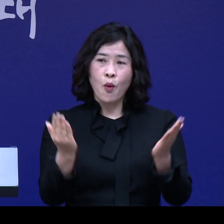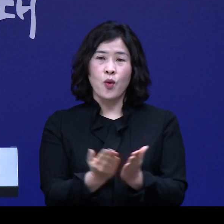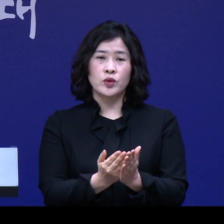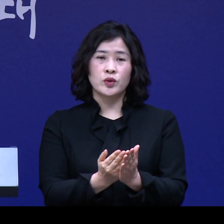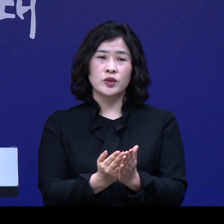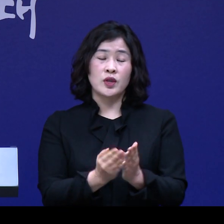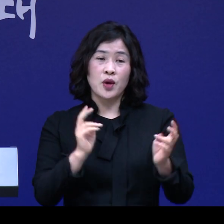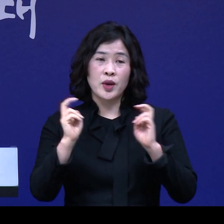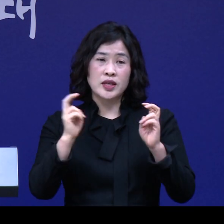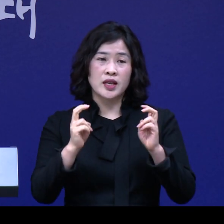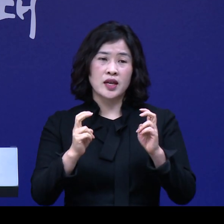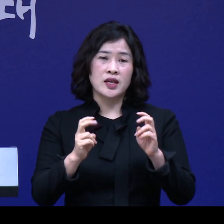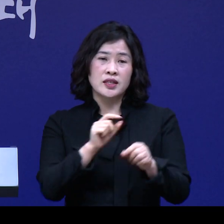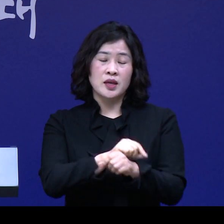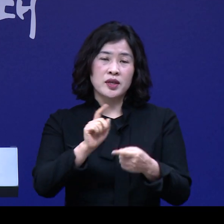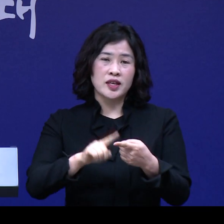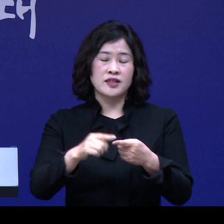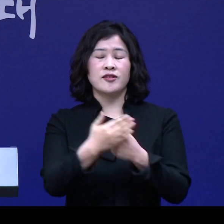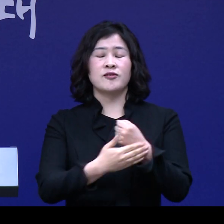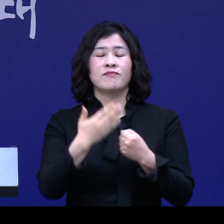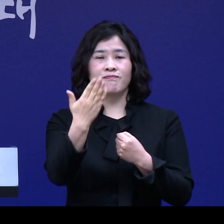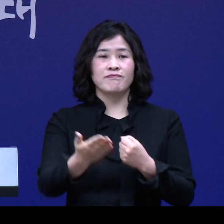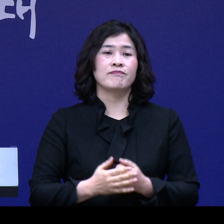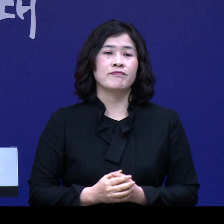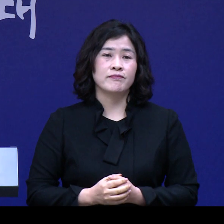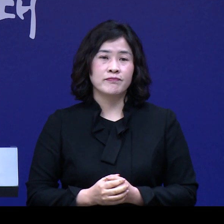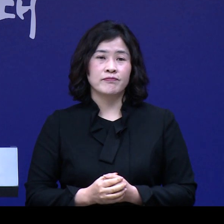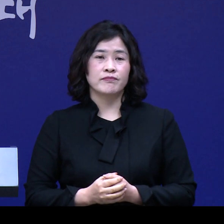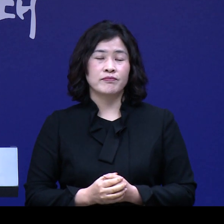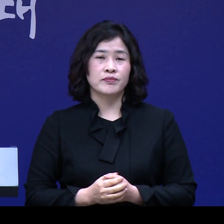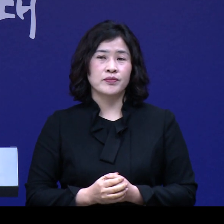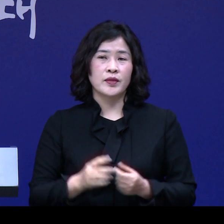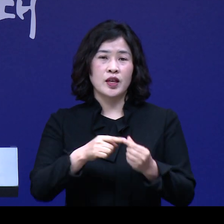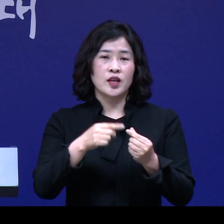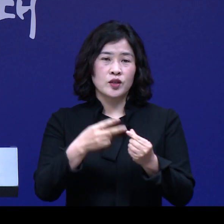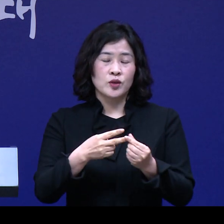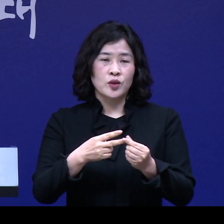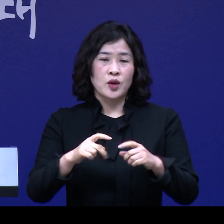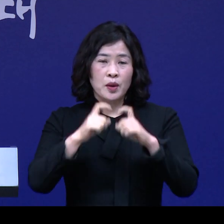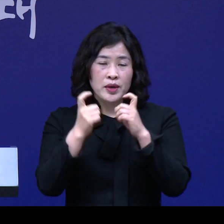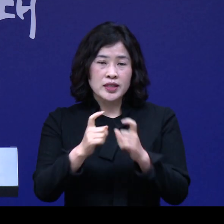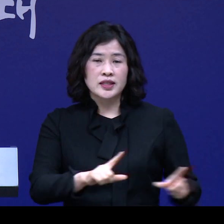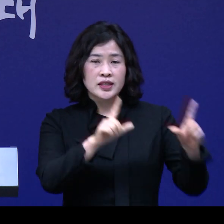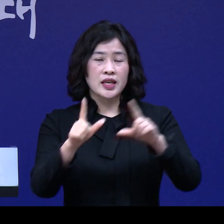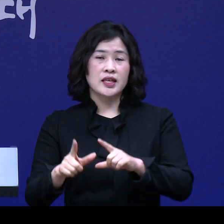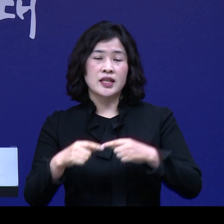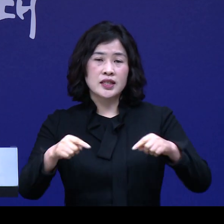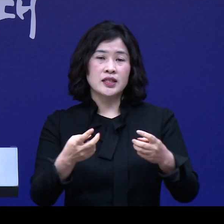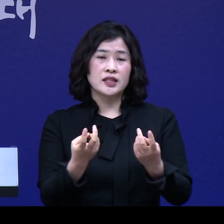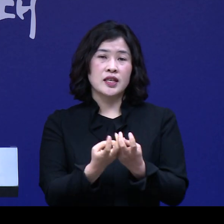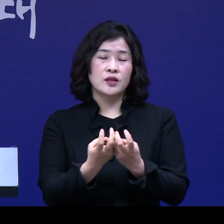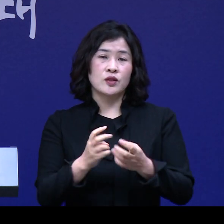사업장이 혜택을 받게 될 것입니다. 두 가지 민생시책을 통해서 저소득